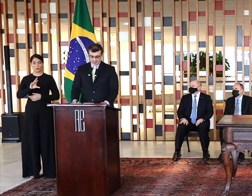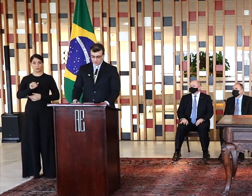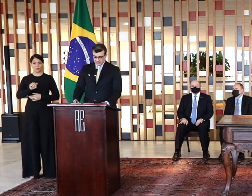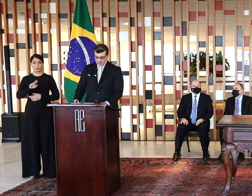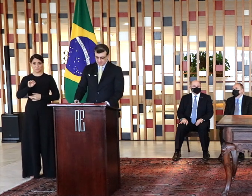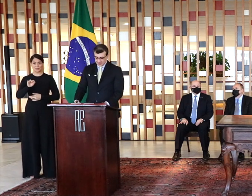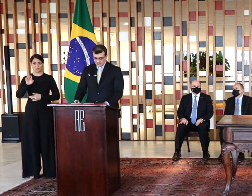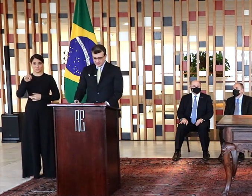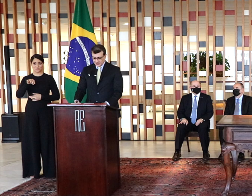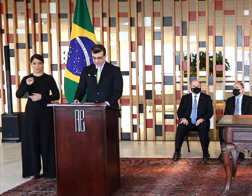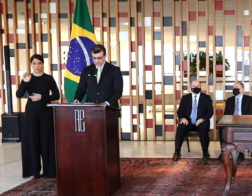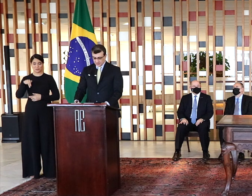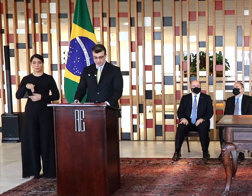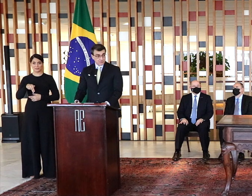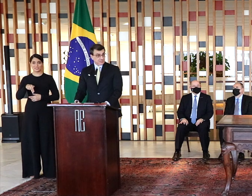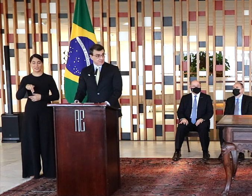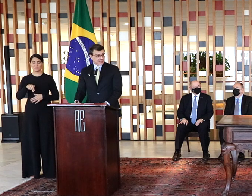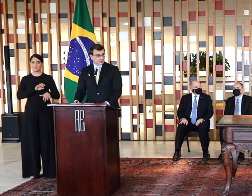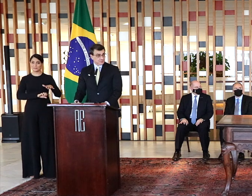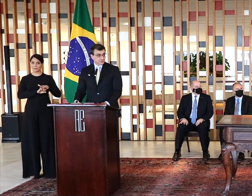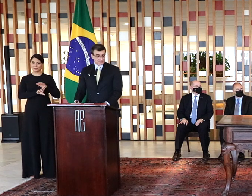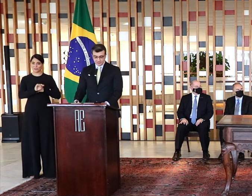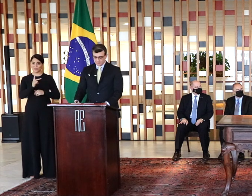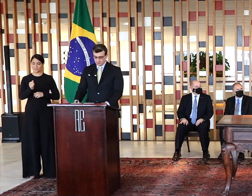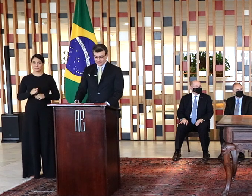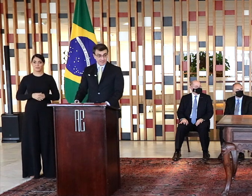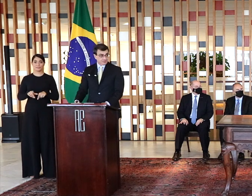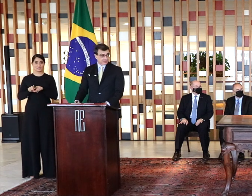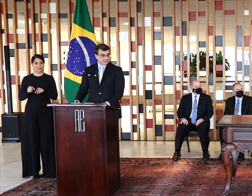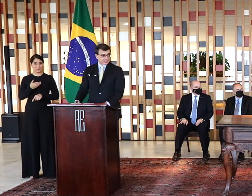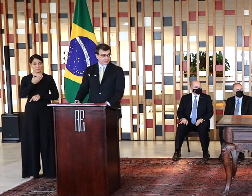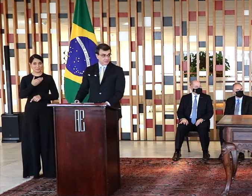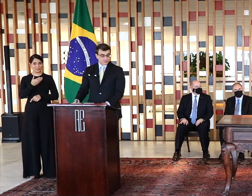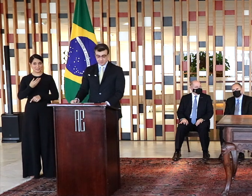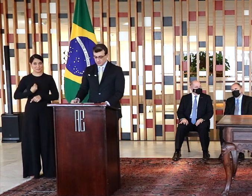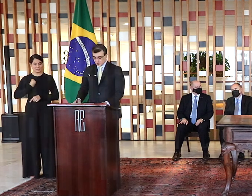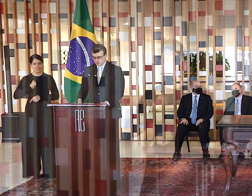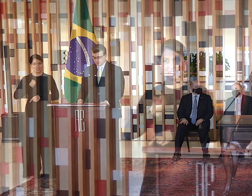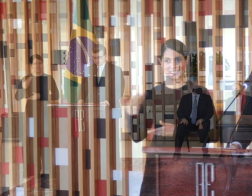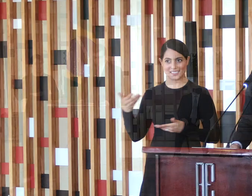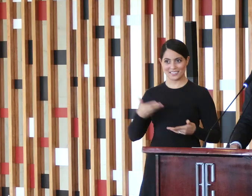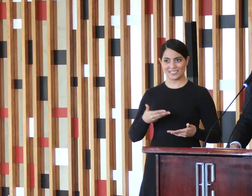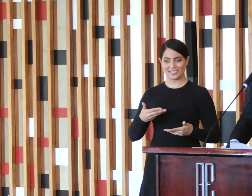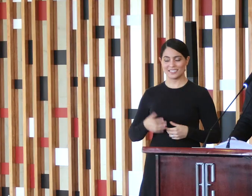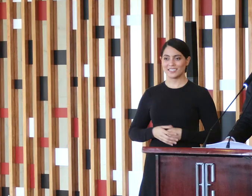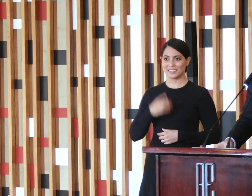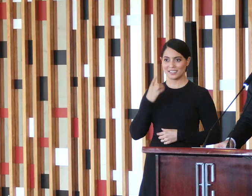à senhora Cris Samorini, presidente da Federação de Indústria do Estado do Espírito Santo. Muito obrigado pela presença aqui hoje, pelo prestígio.